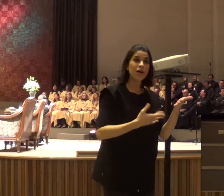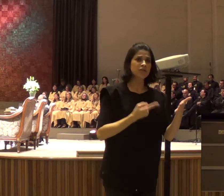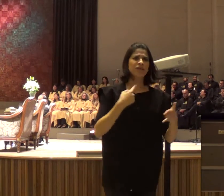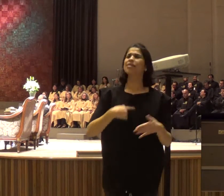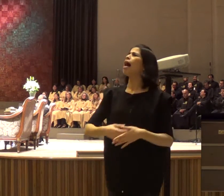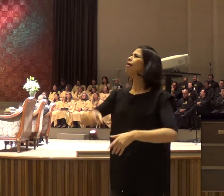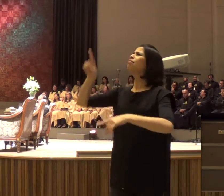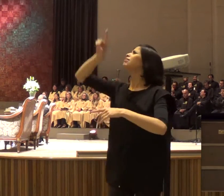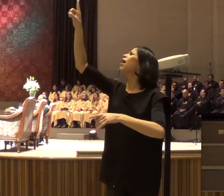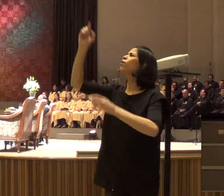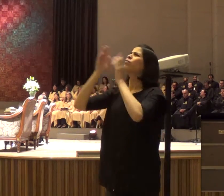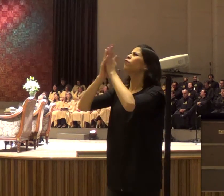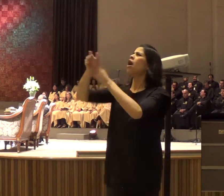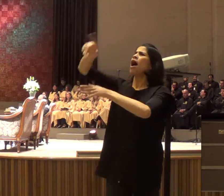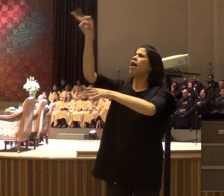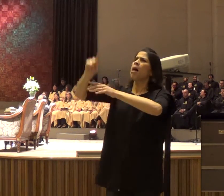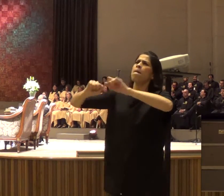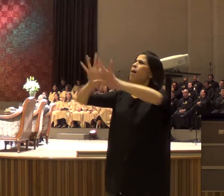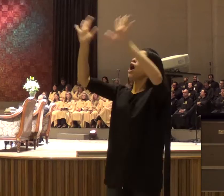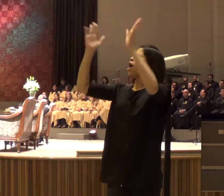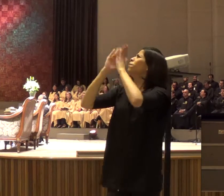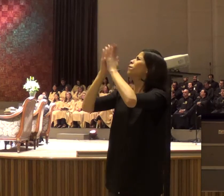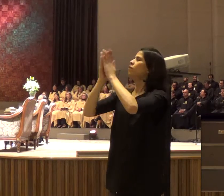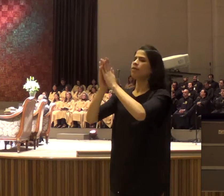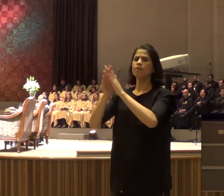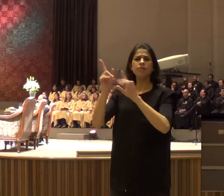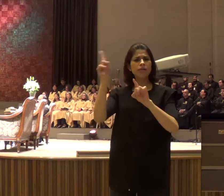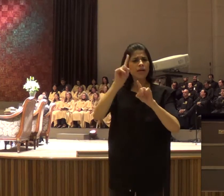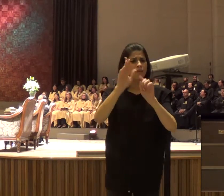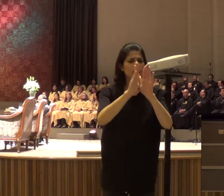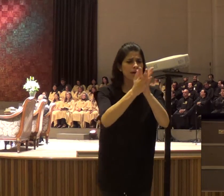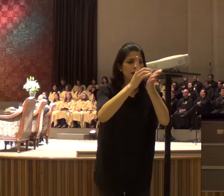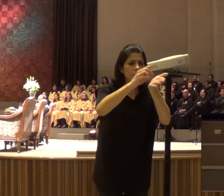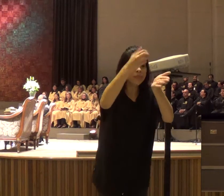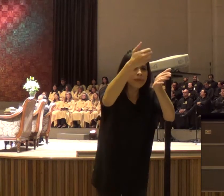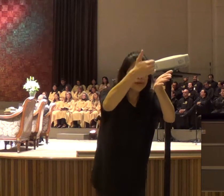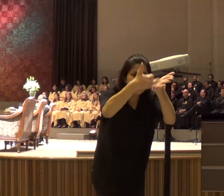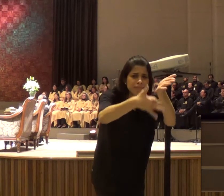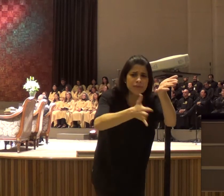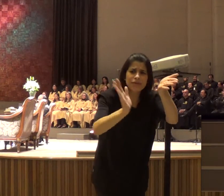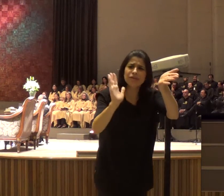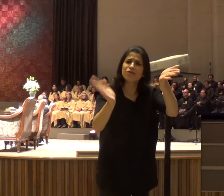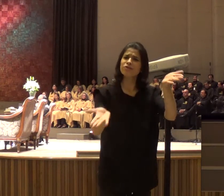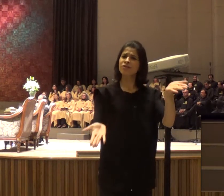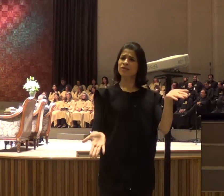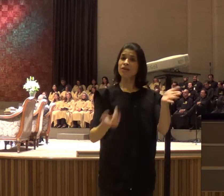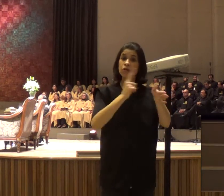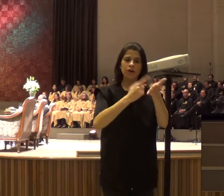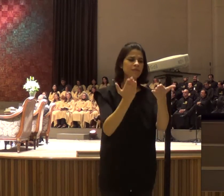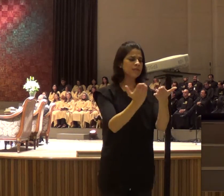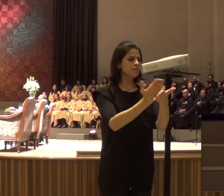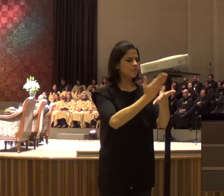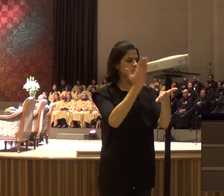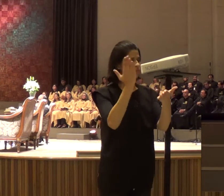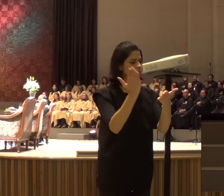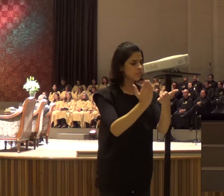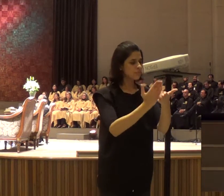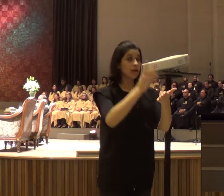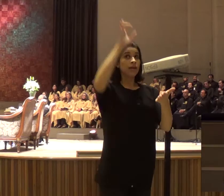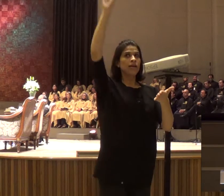sobre, como agir, de que maneira, fazer, e aí, quando a gente, começa a folhear, a palavra de Deus, Deus, começa a fazer,